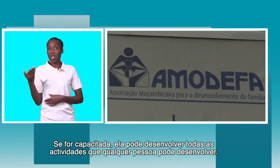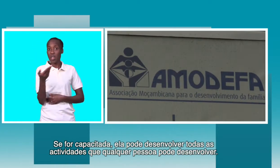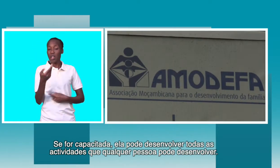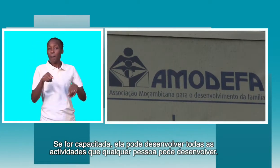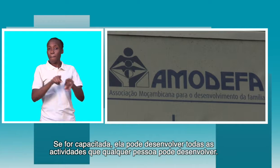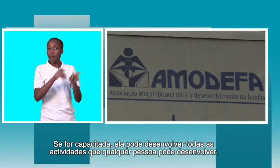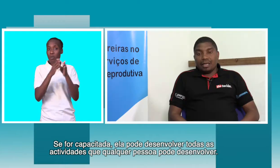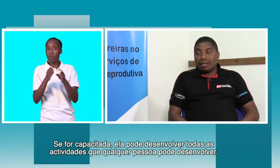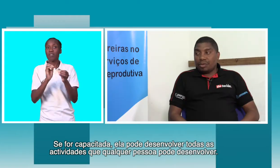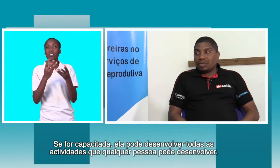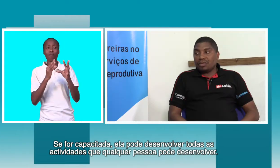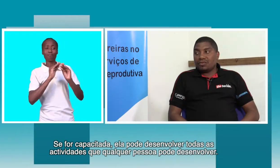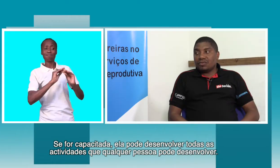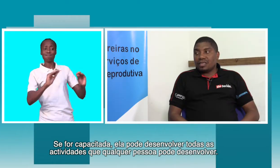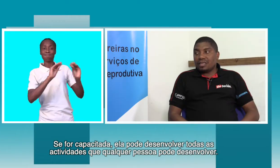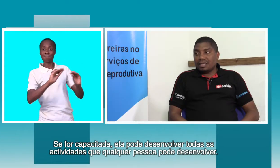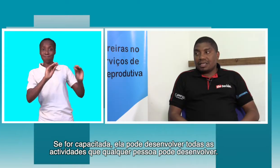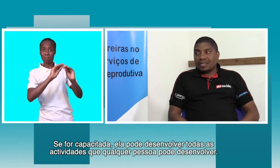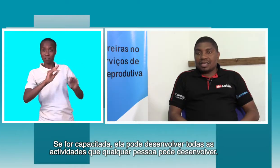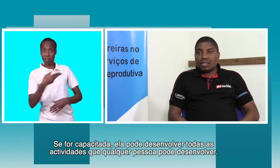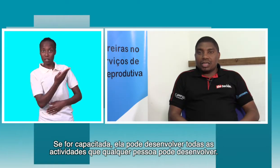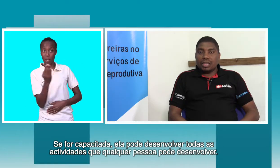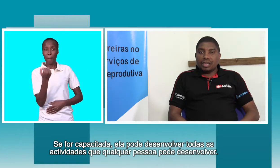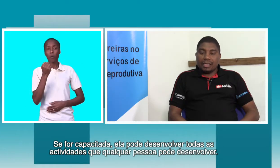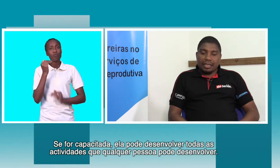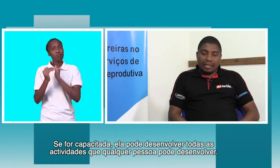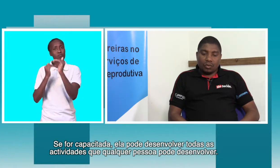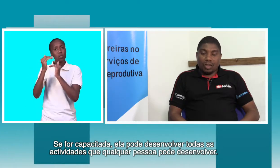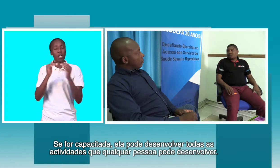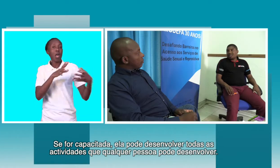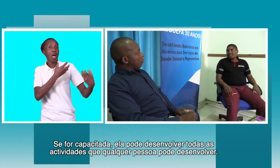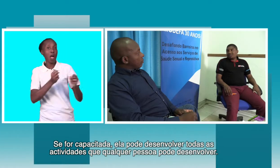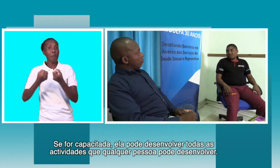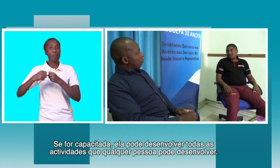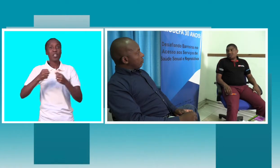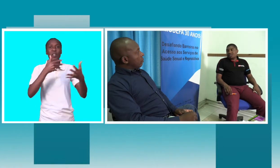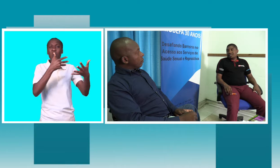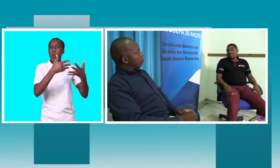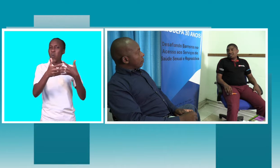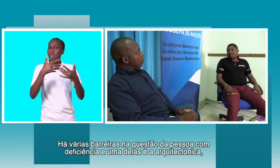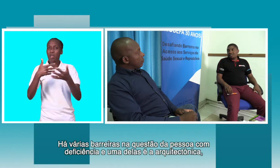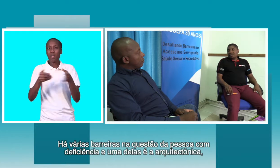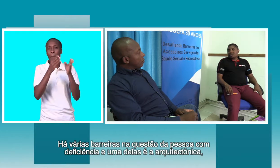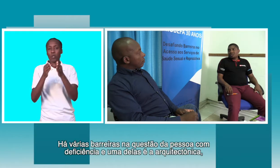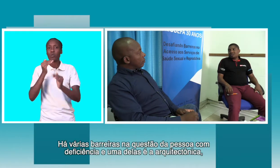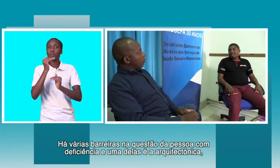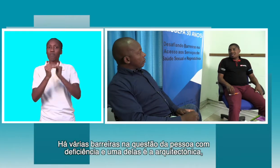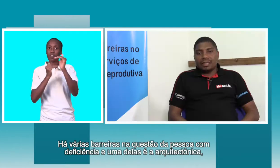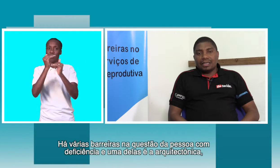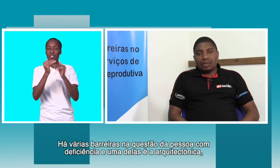capacitá-lo, ele pode desenvolver as atividades que qualquer um desenvolve. Há várias barreiras nesta questão da